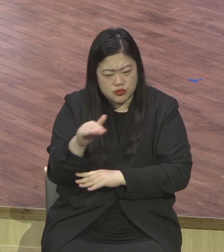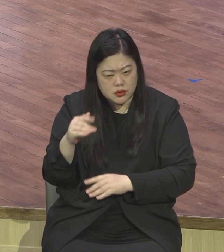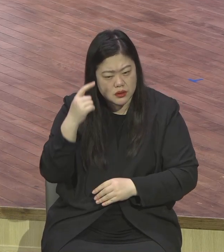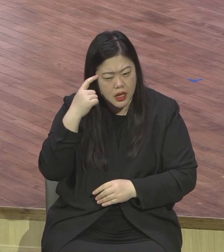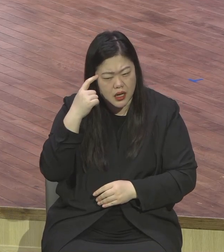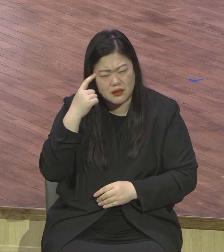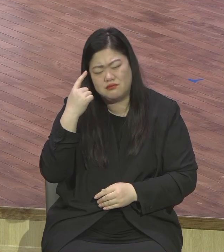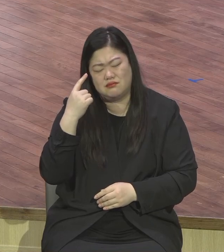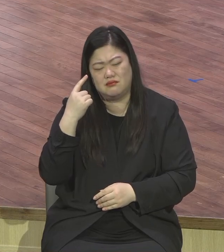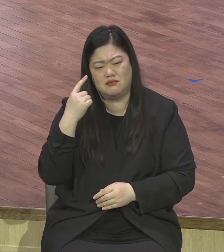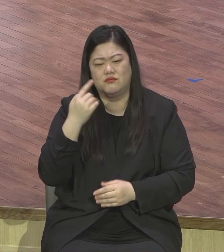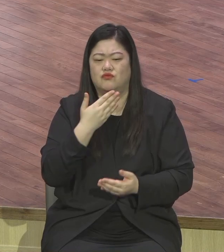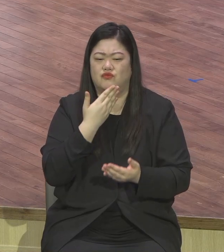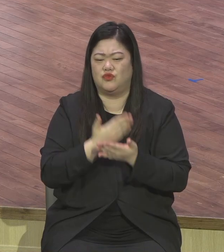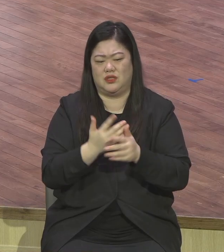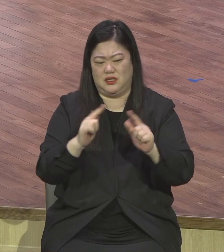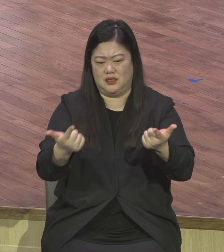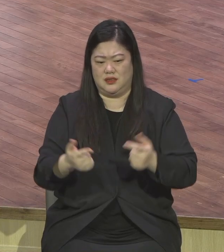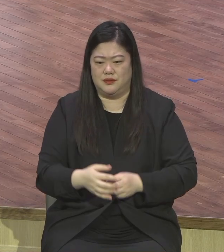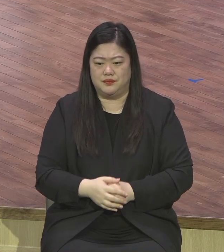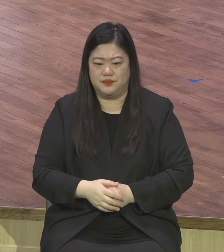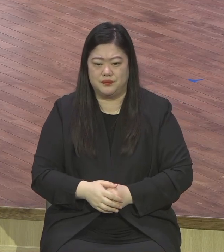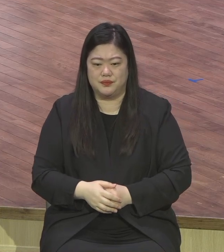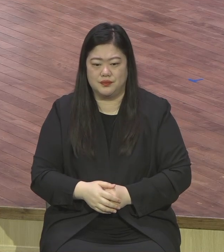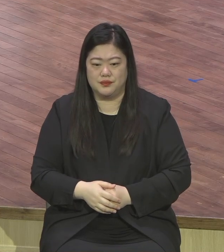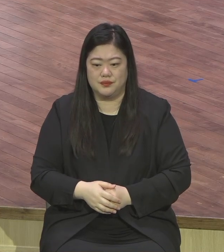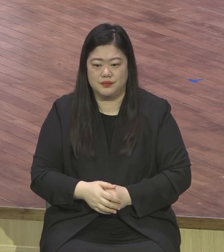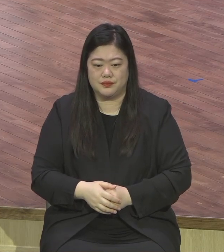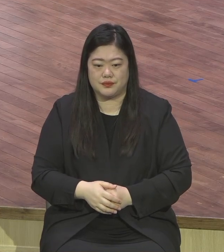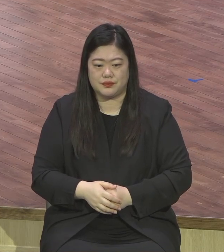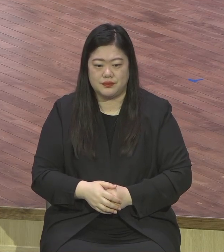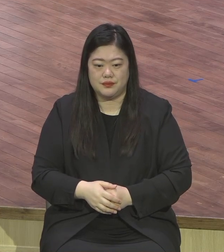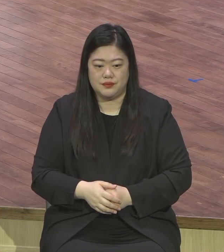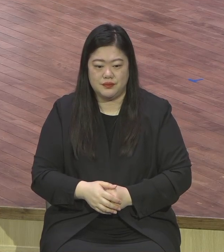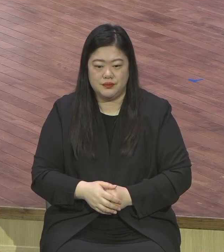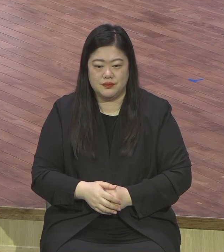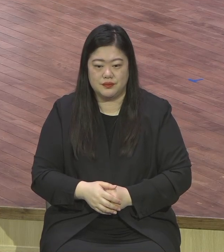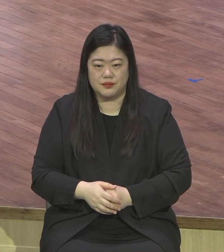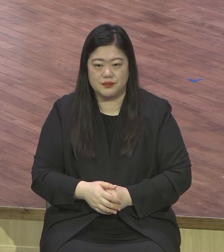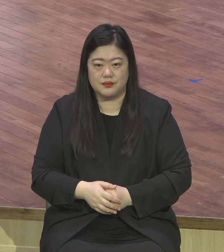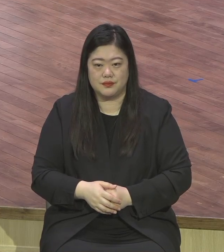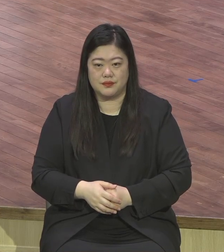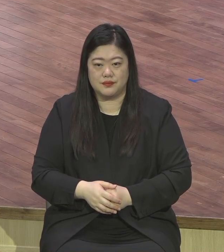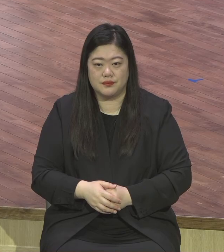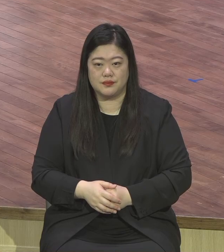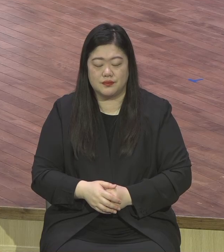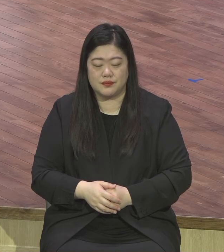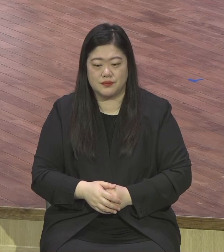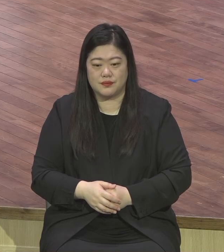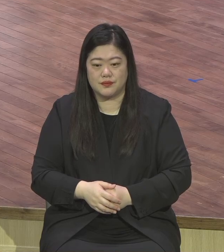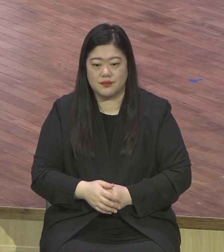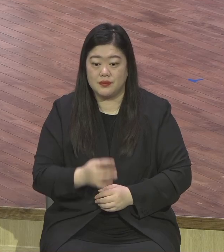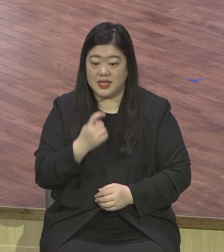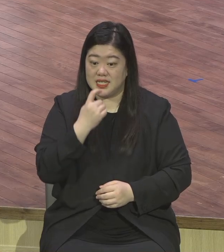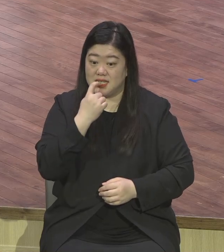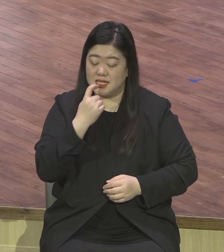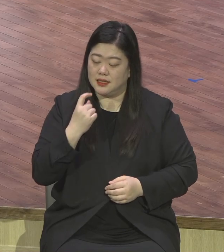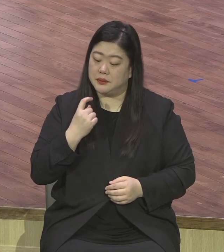중 입고 다니고 선임 옷 입고 신부 입고 다니면 아 저분은 저분은 아주